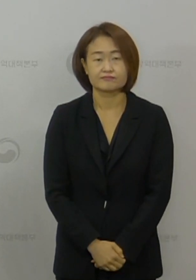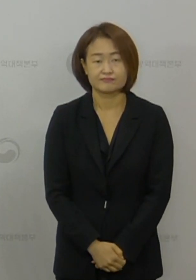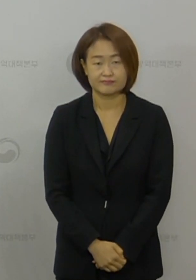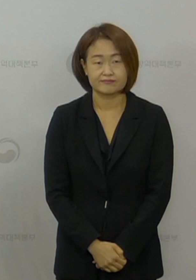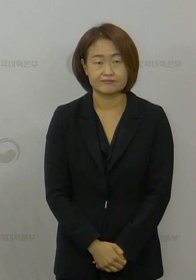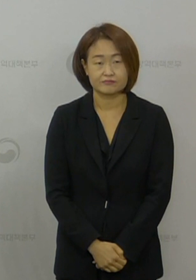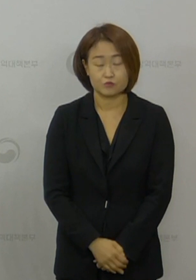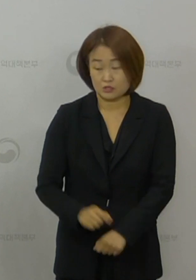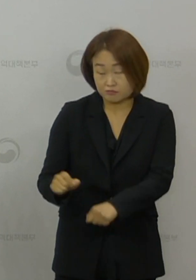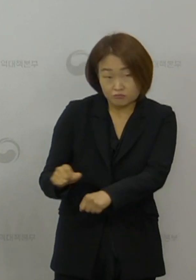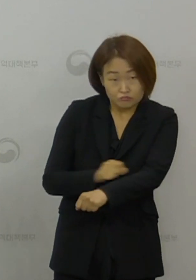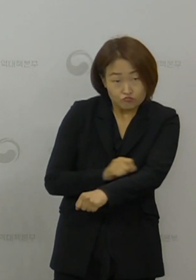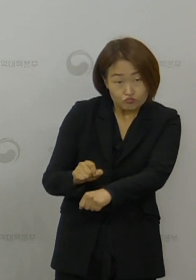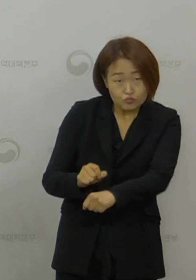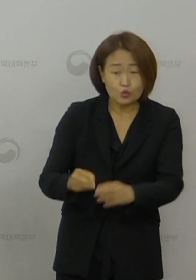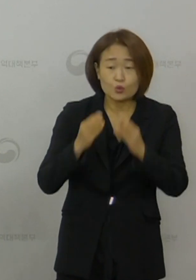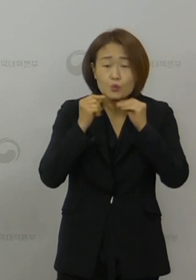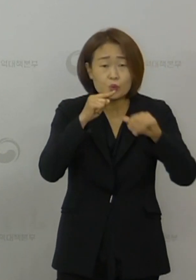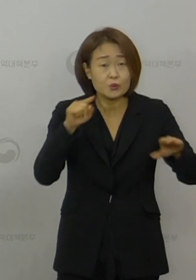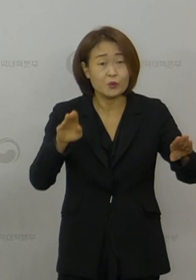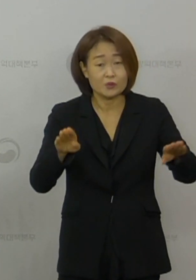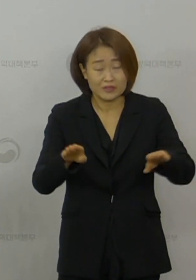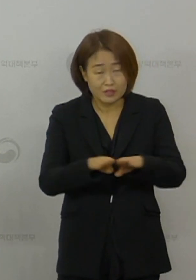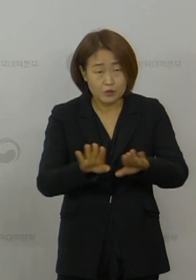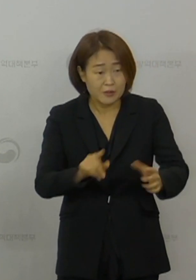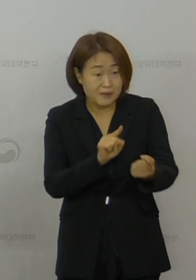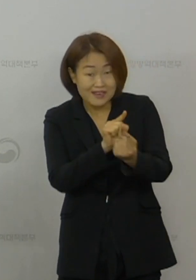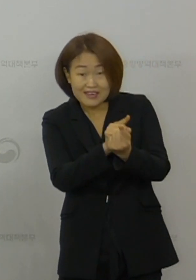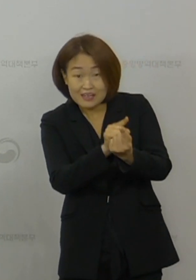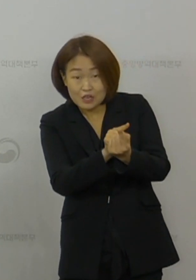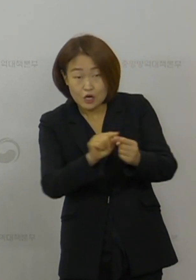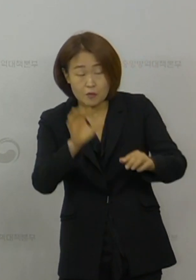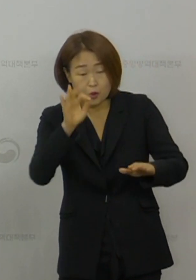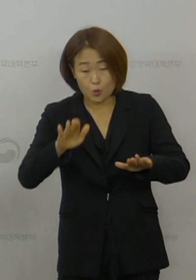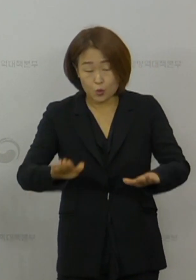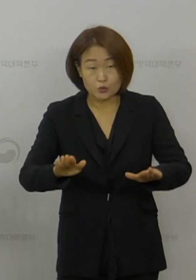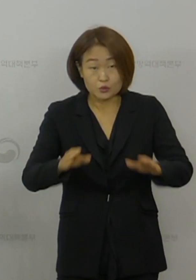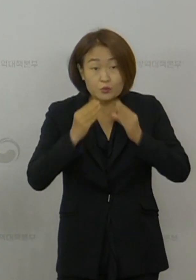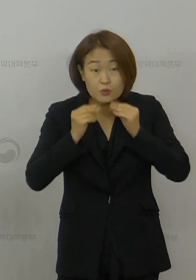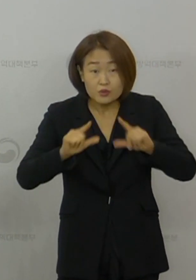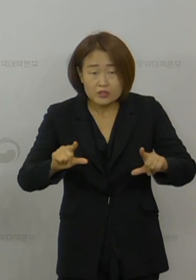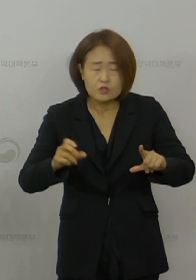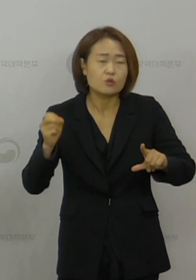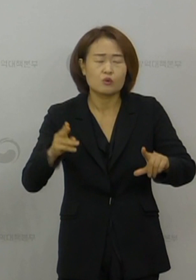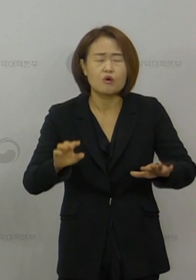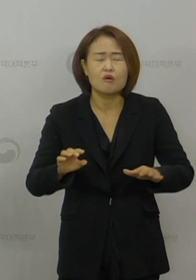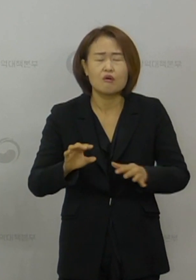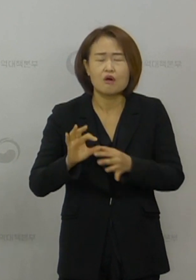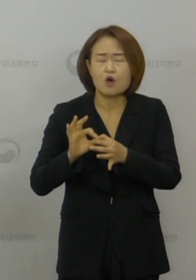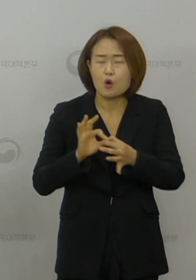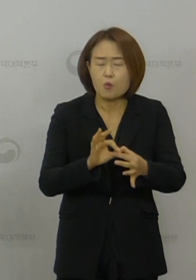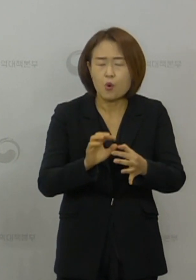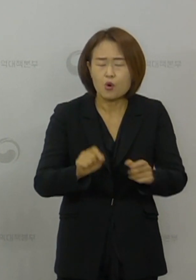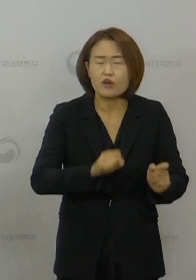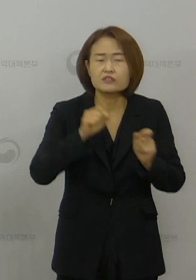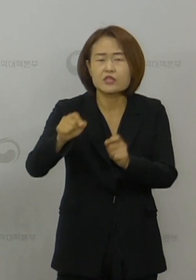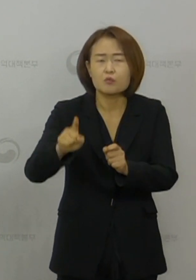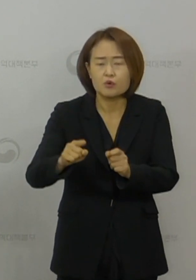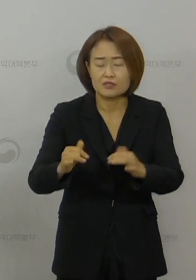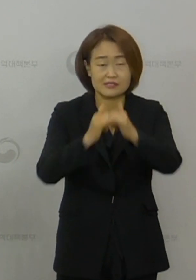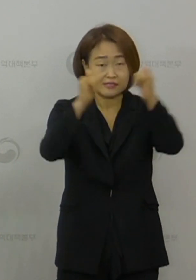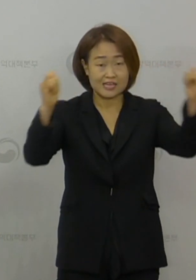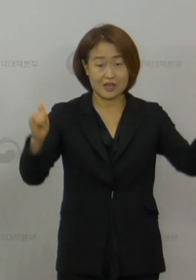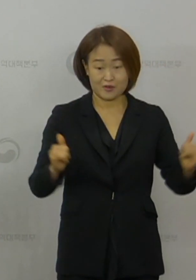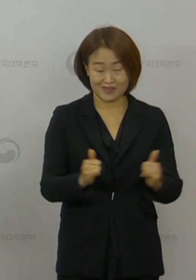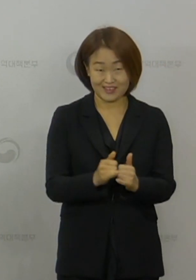특별히 주말을 맞아서 오늘부터 또한 연장된 강화된 사회적 거리